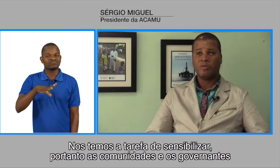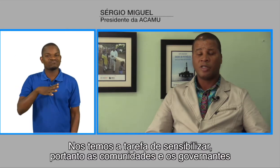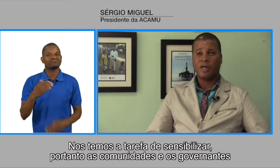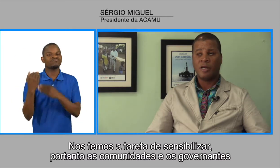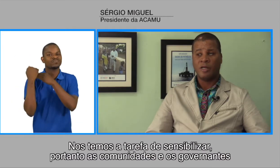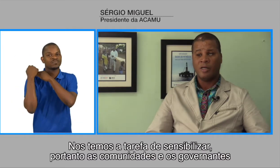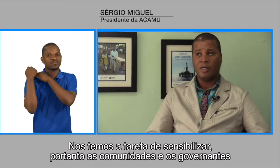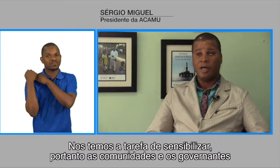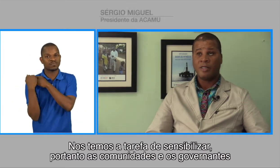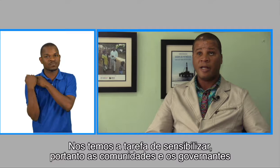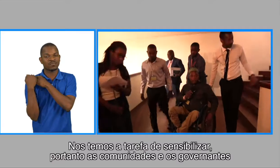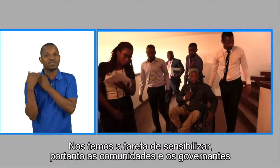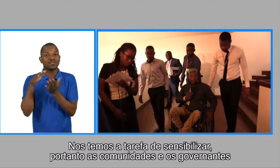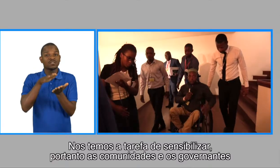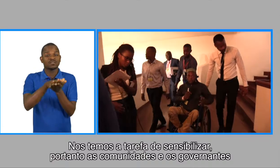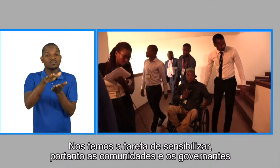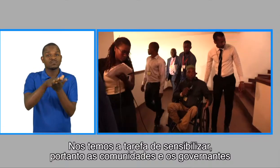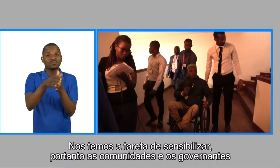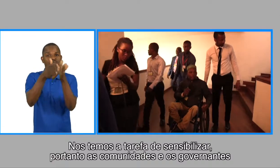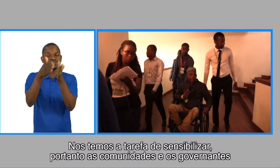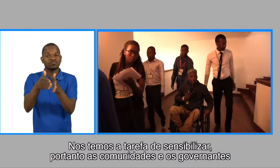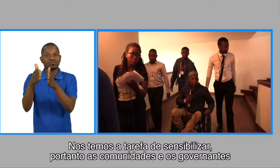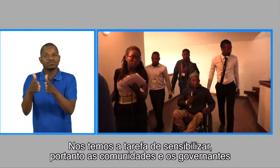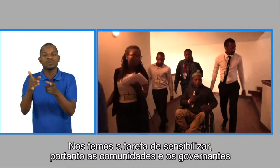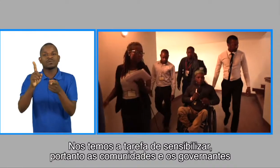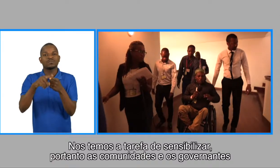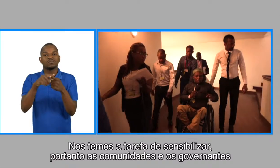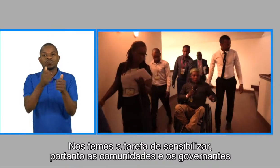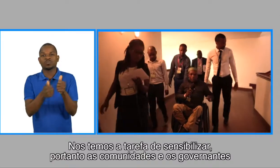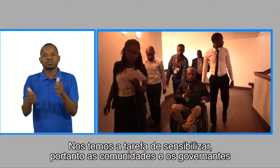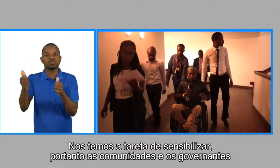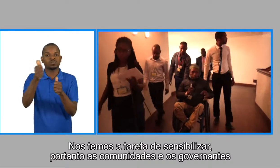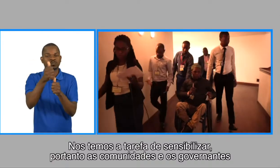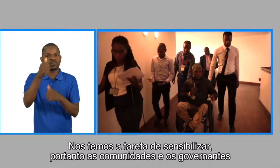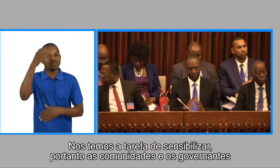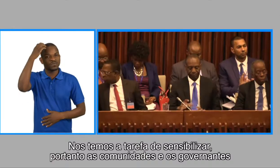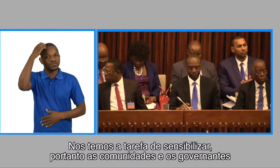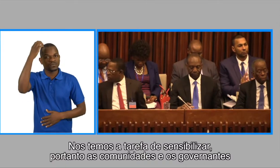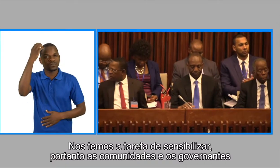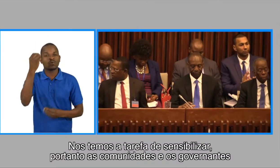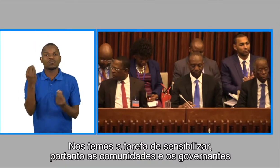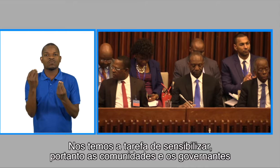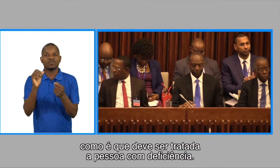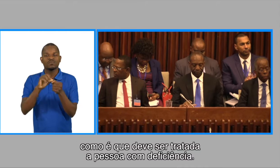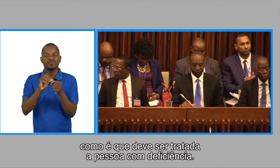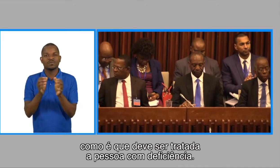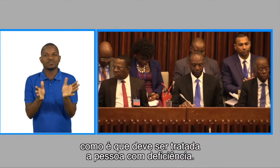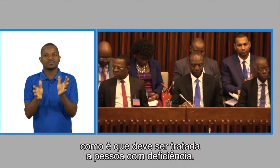a tarefa de sensibilizar, portanto, as comunidades e os governantes, como é que deve ser